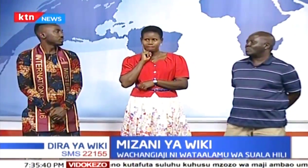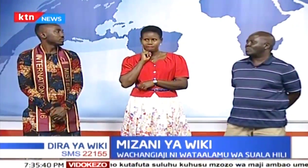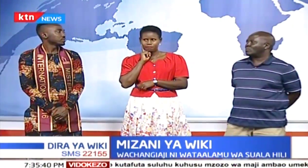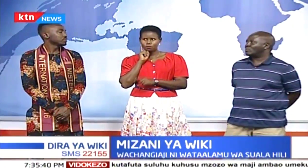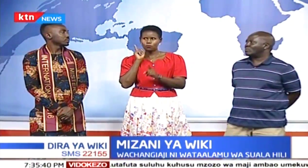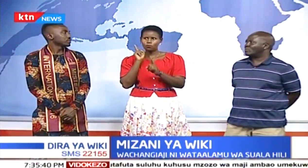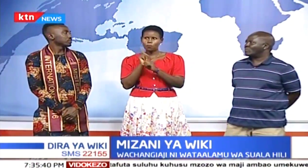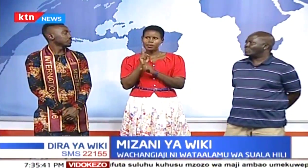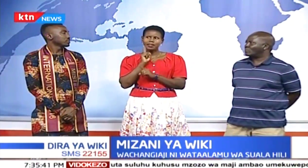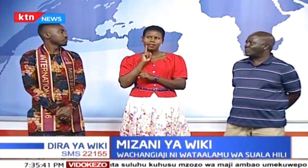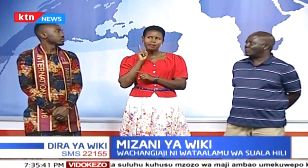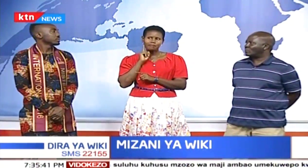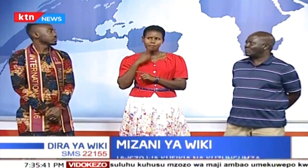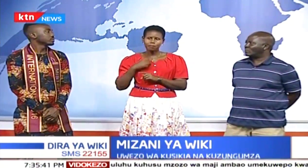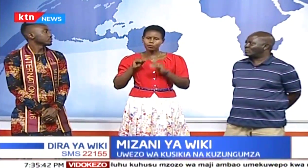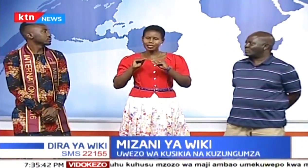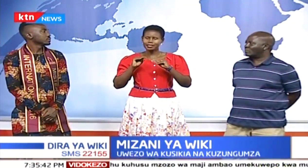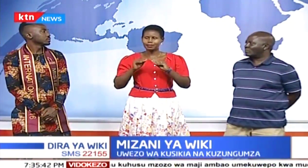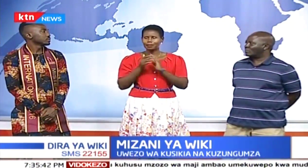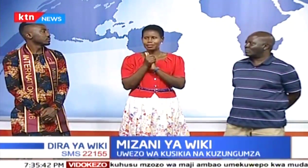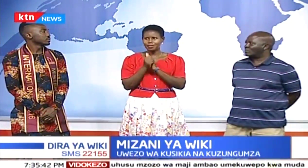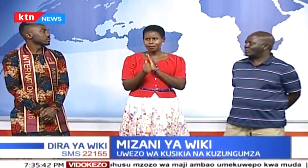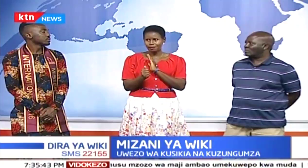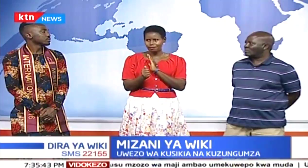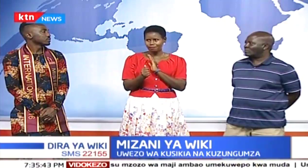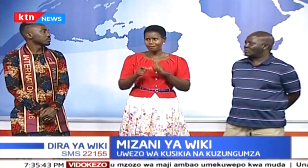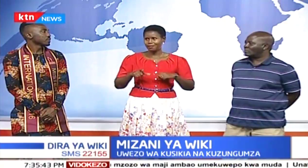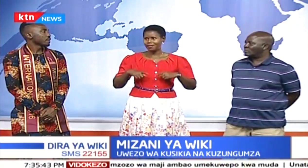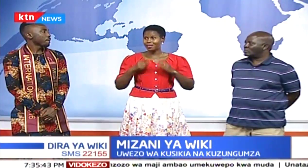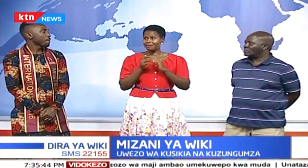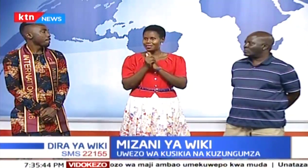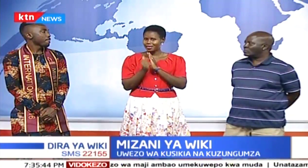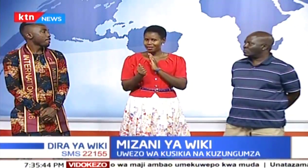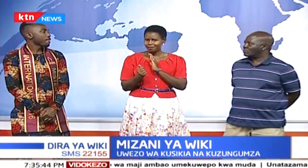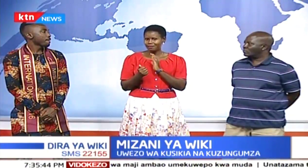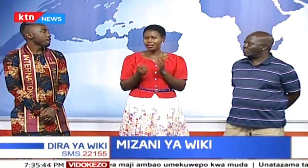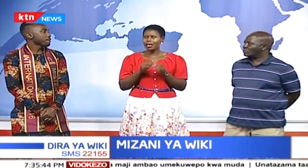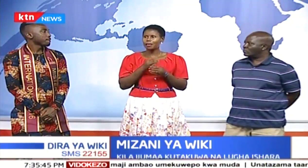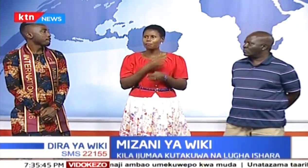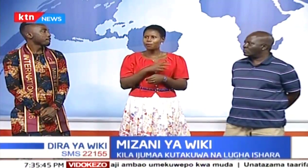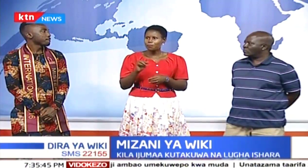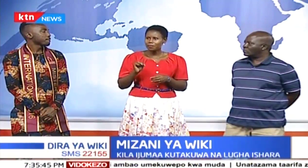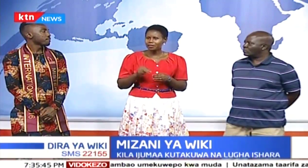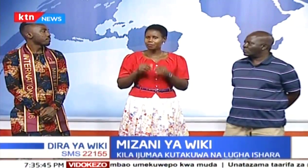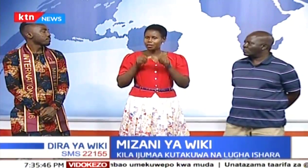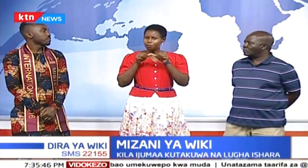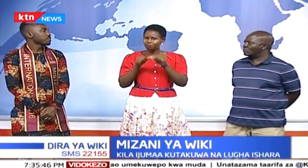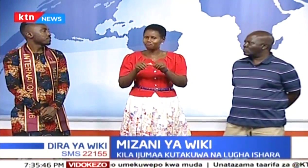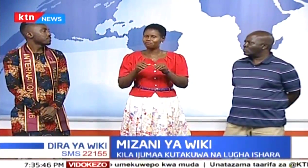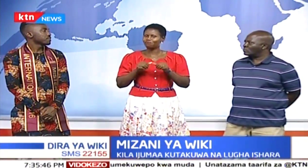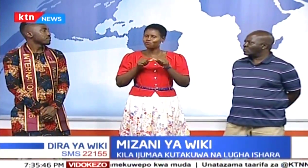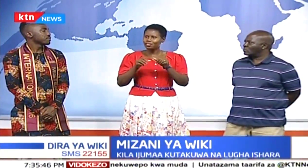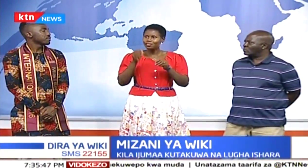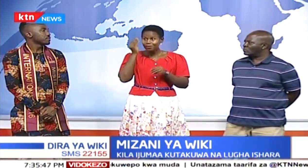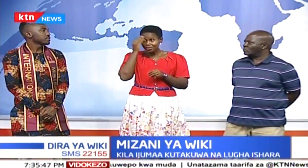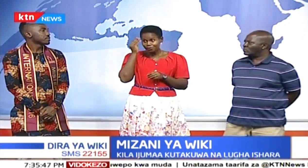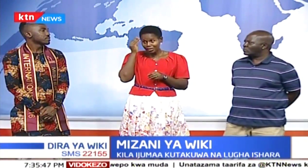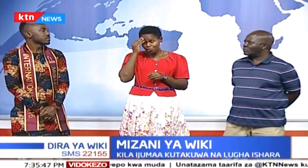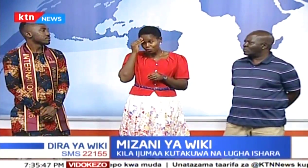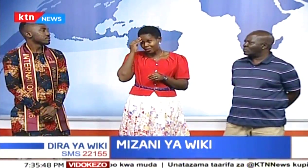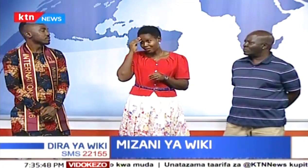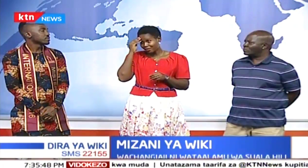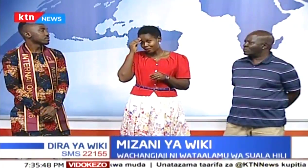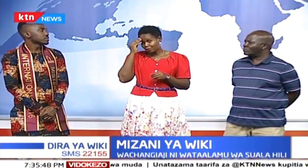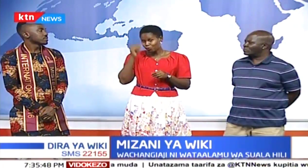Kwanza tulienda kwa mashule, tukakutana na wasichana, tukawafunza. Tumewana kwamba wako